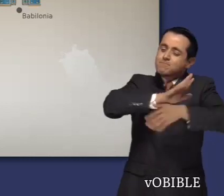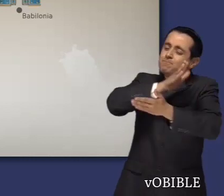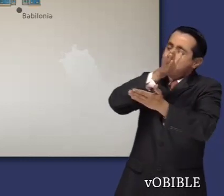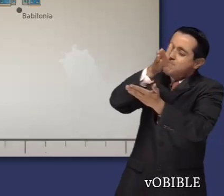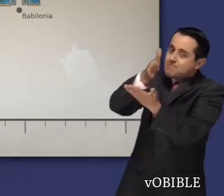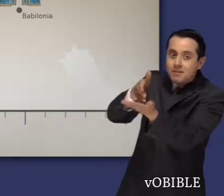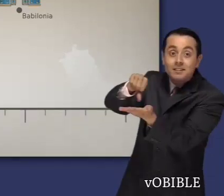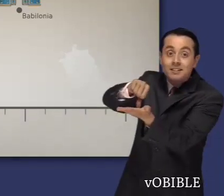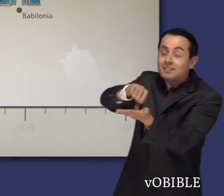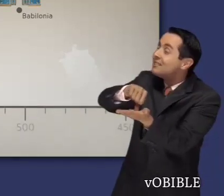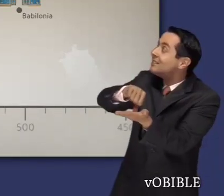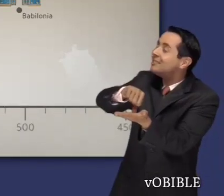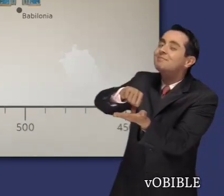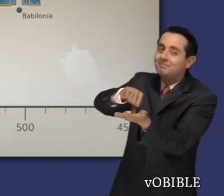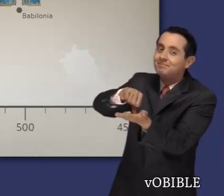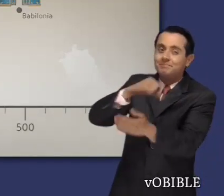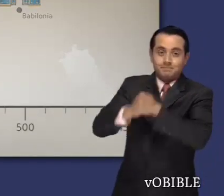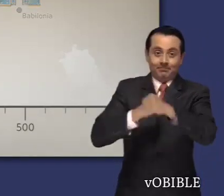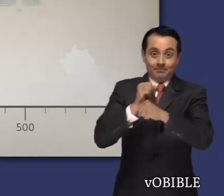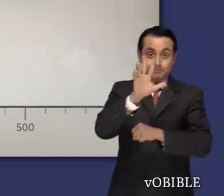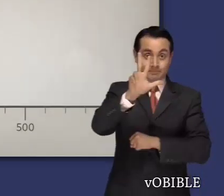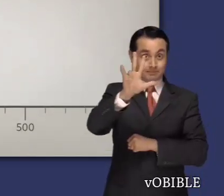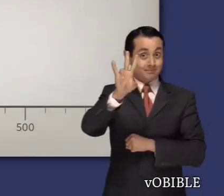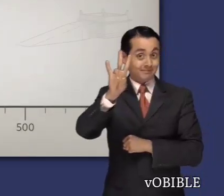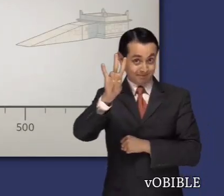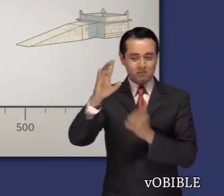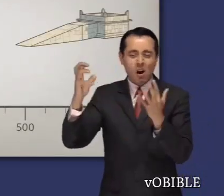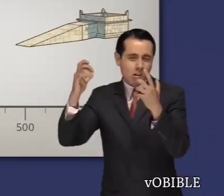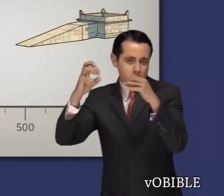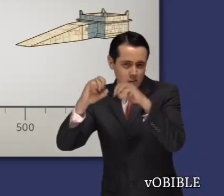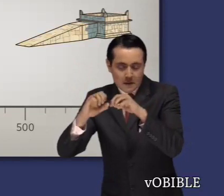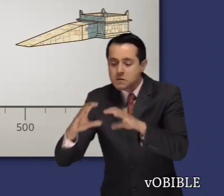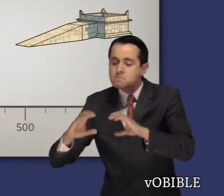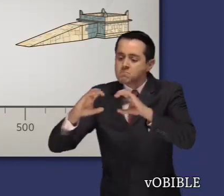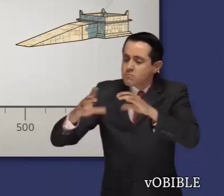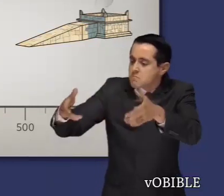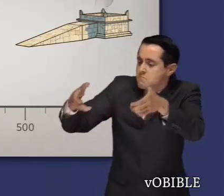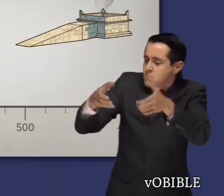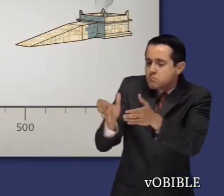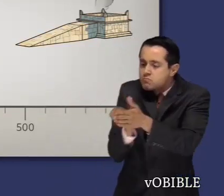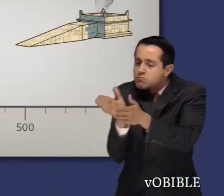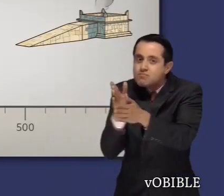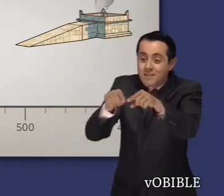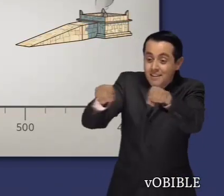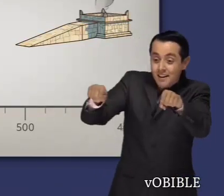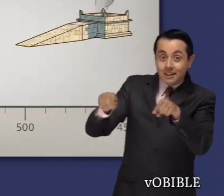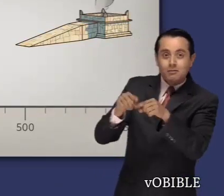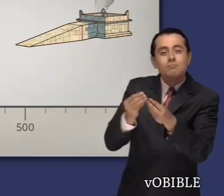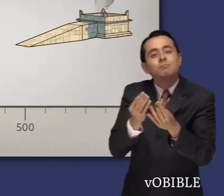de judíos a Jerusalén. En el año 537, reconstruyeron el altar y celebraron la fiesta de las cabañas.